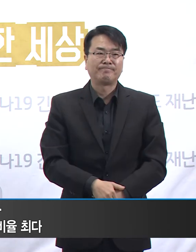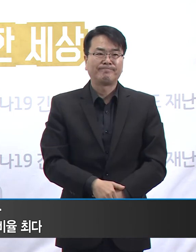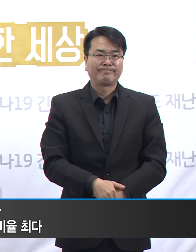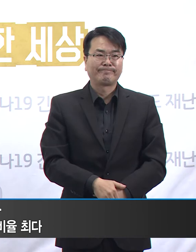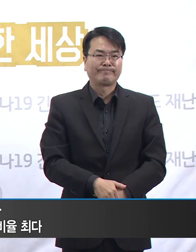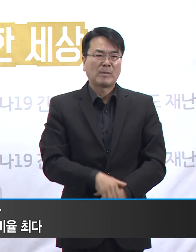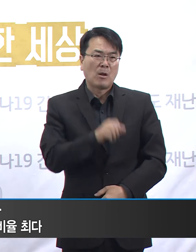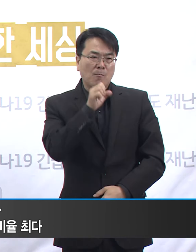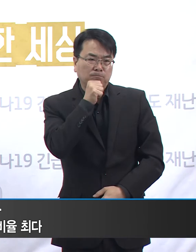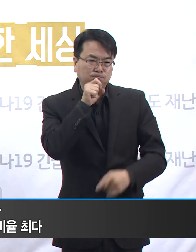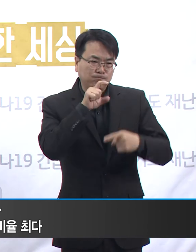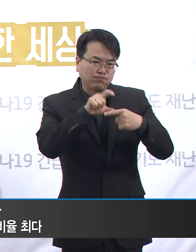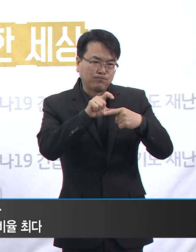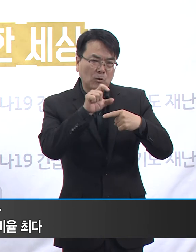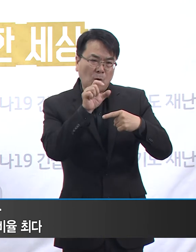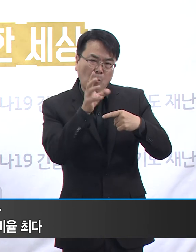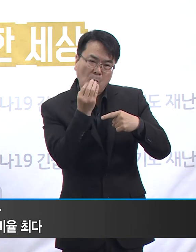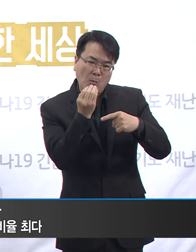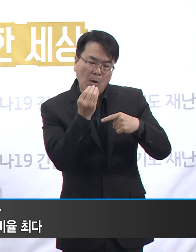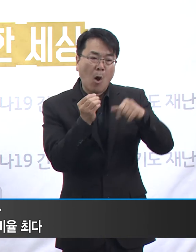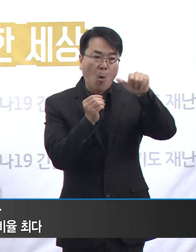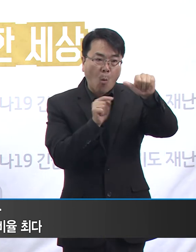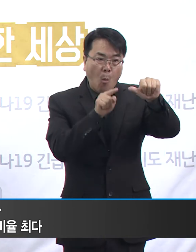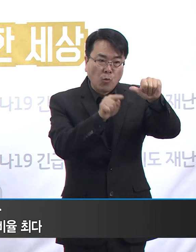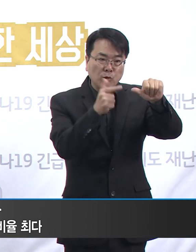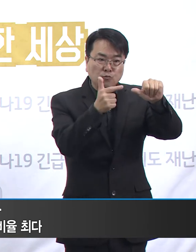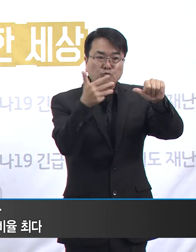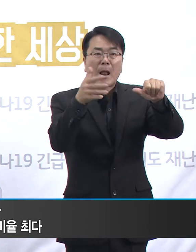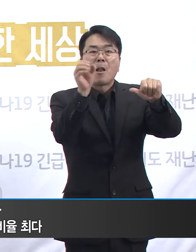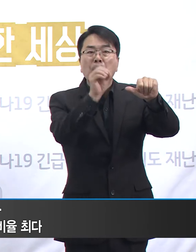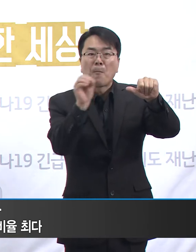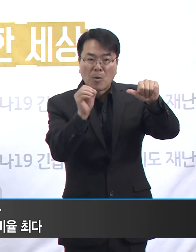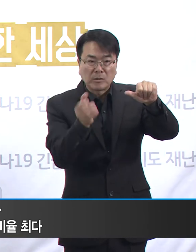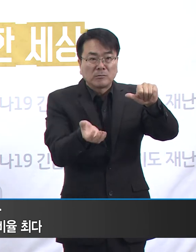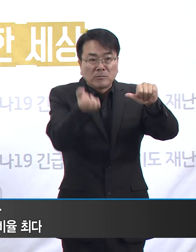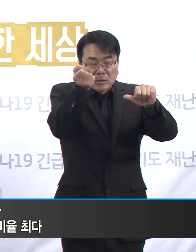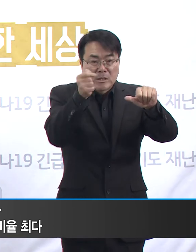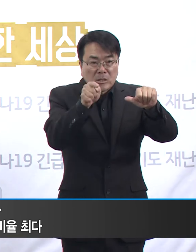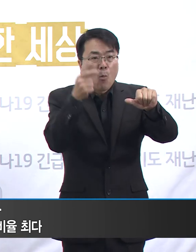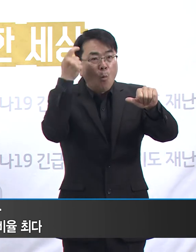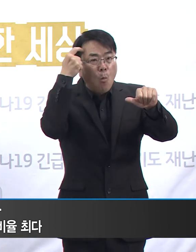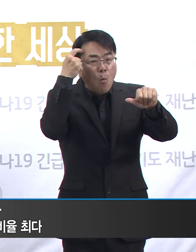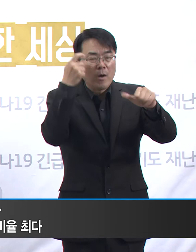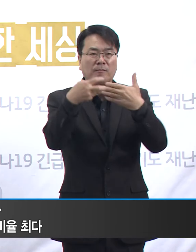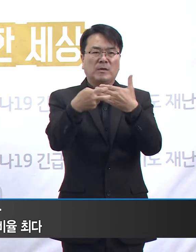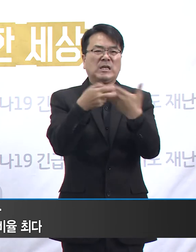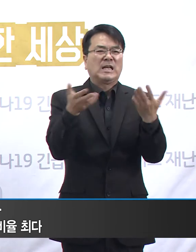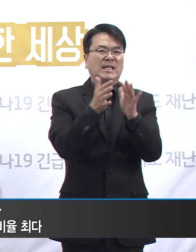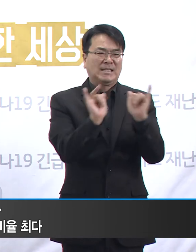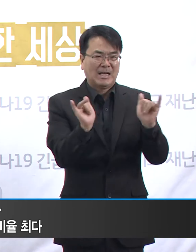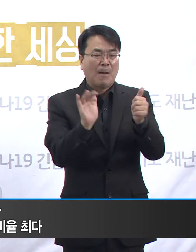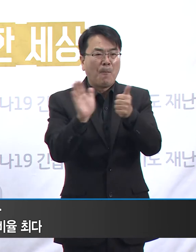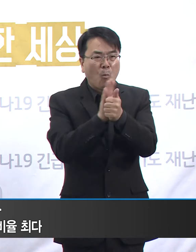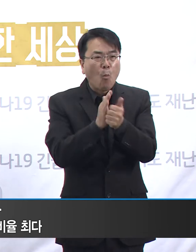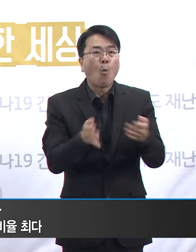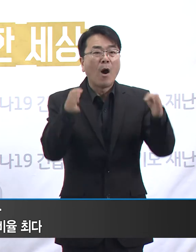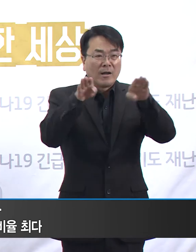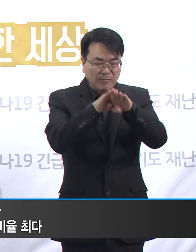백분율로 계산하면 5.68% 정도입니다. 이들은 의료기관, 요양시설,